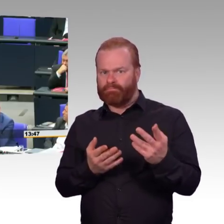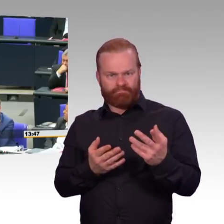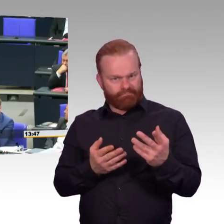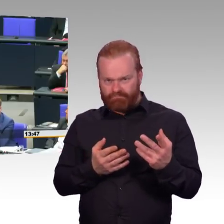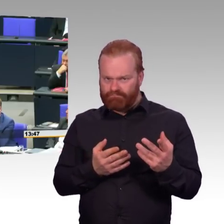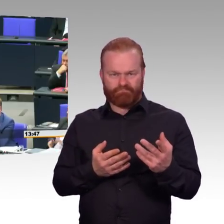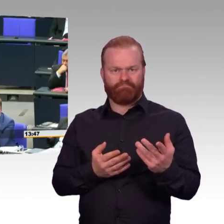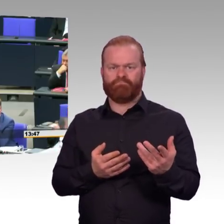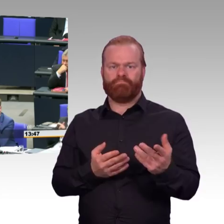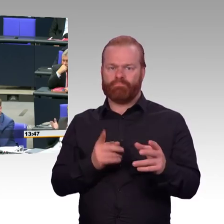schlimm.